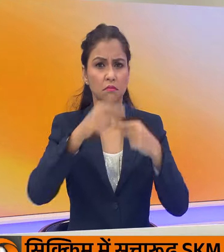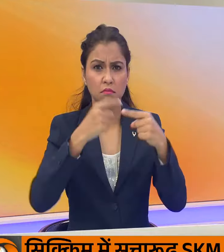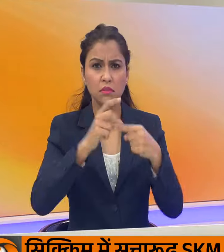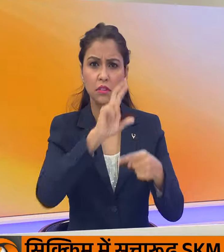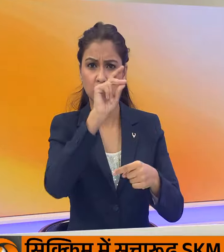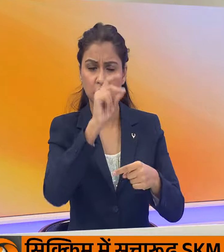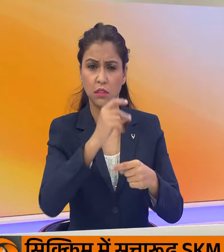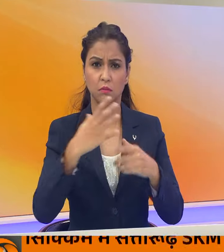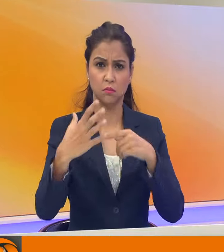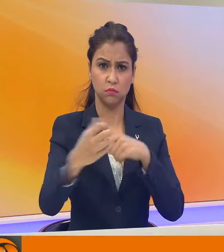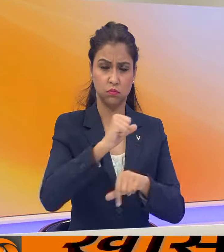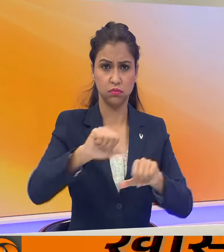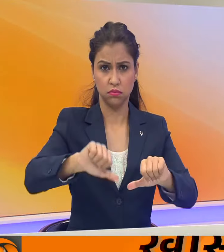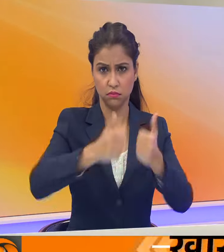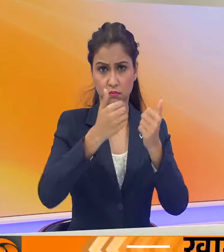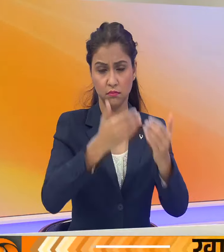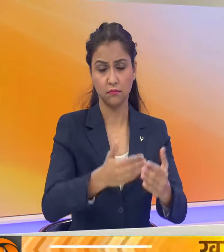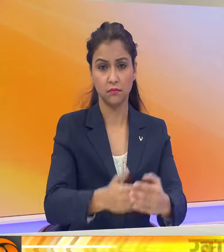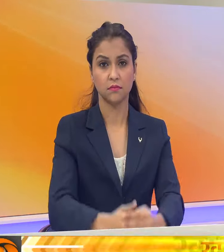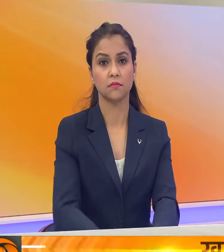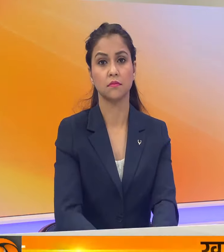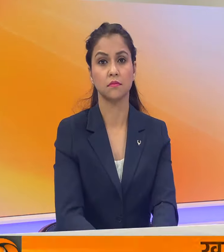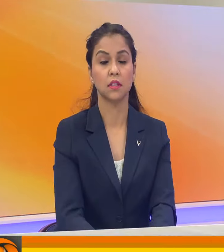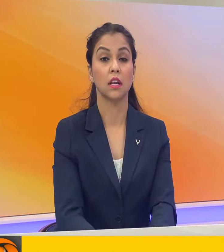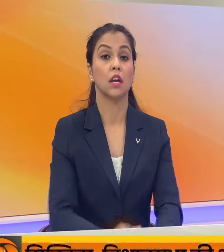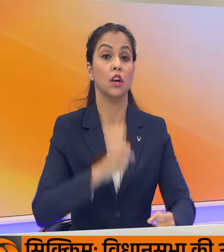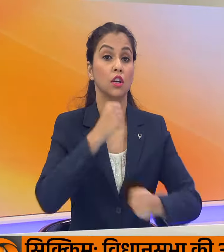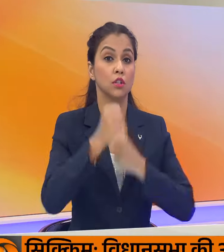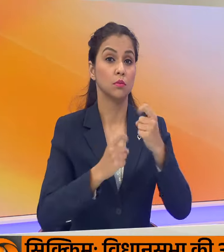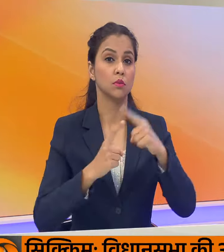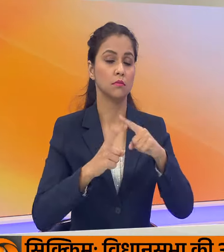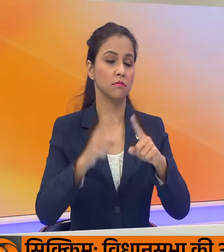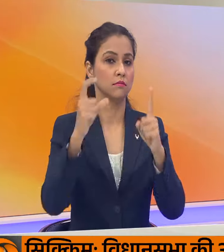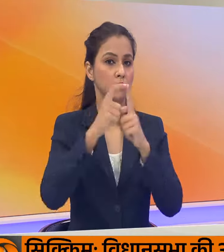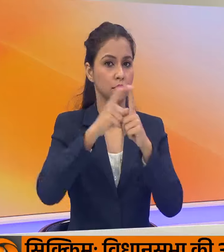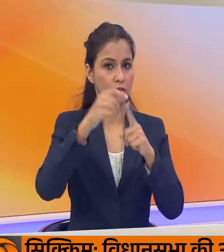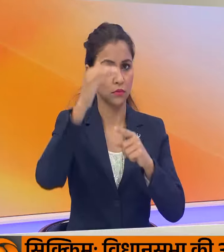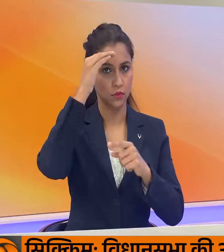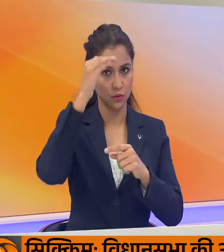सूपर बॉल जीतने में काम्याबी बाई है स्पोर्स डेस्क डीडी न्यूज